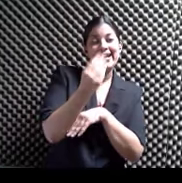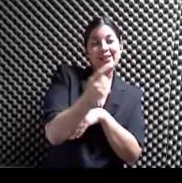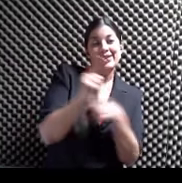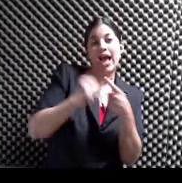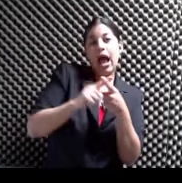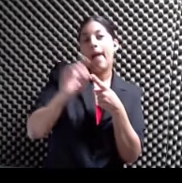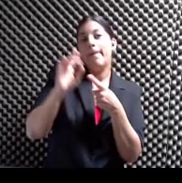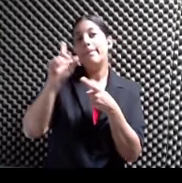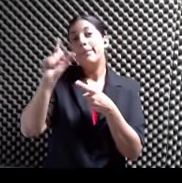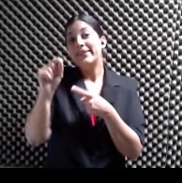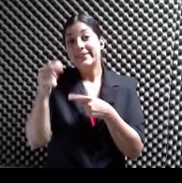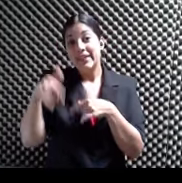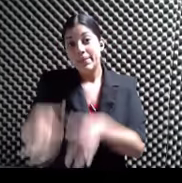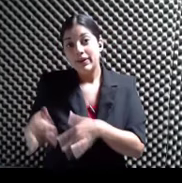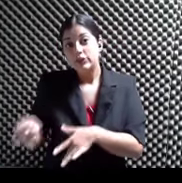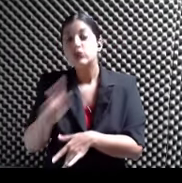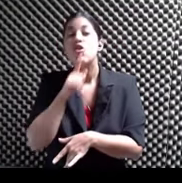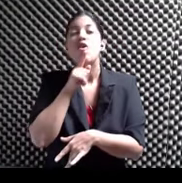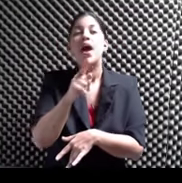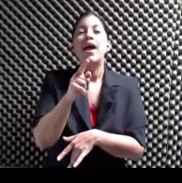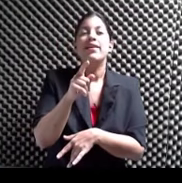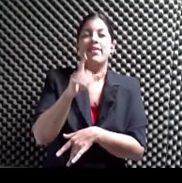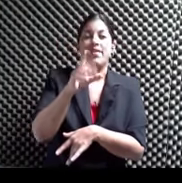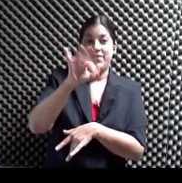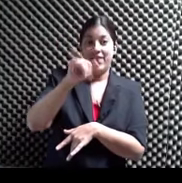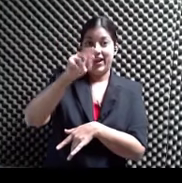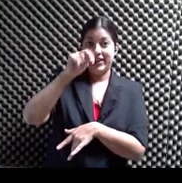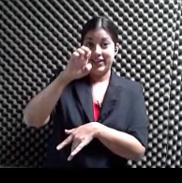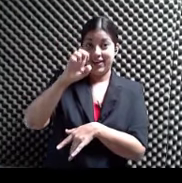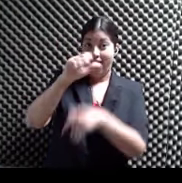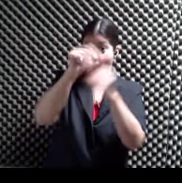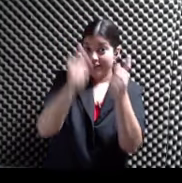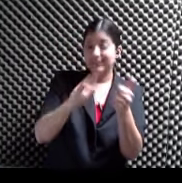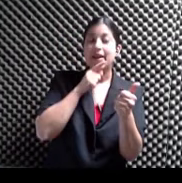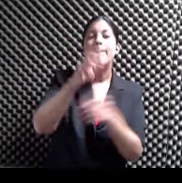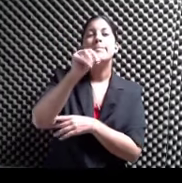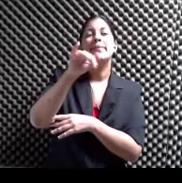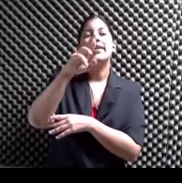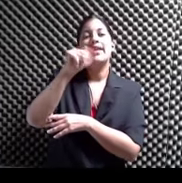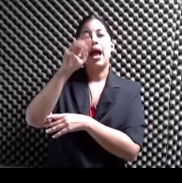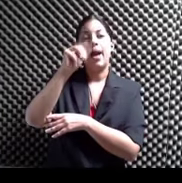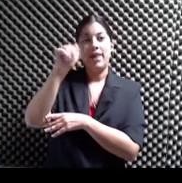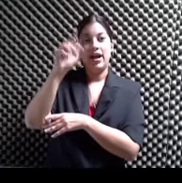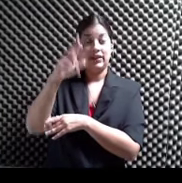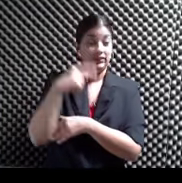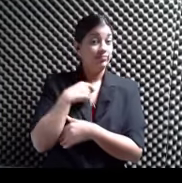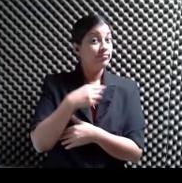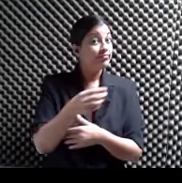20 de marzo En Fine Arts de Miramar Así que si a le interesa más información Es www